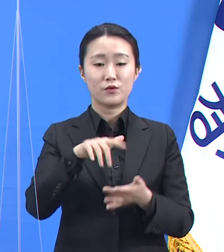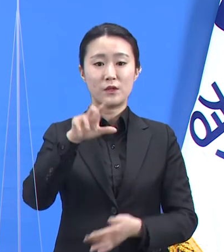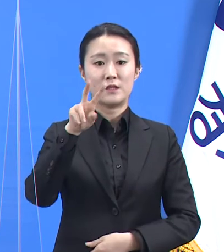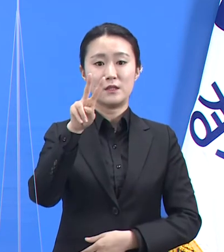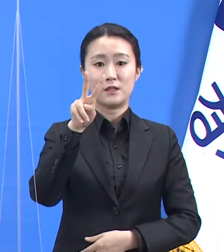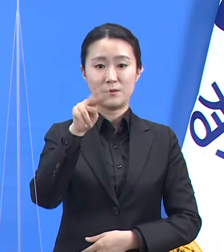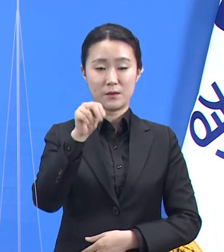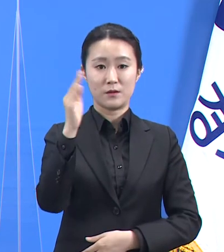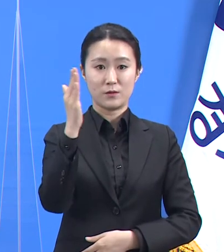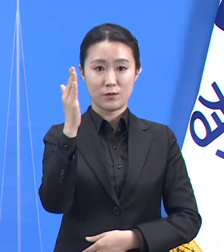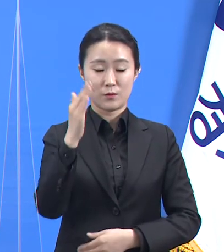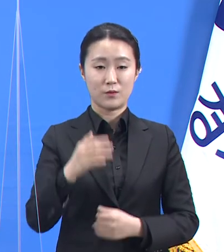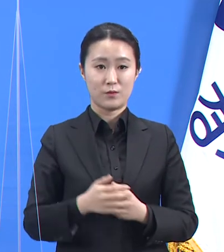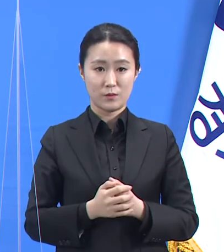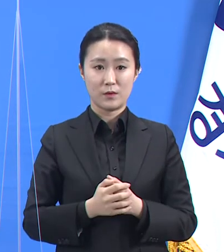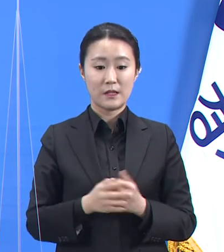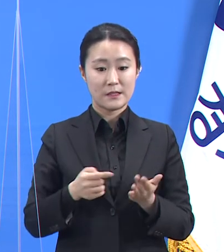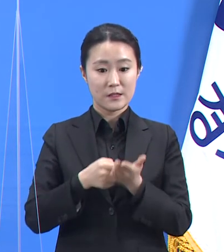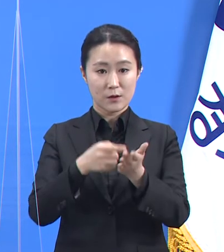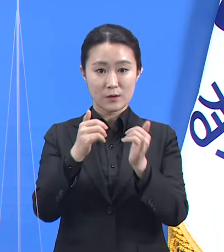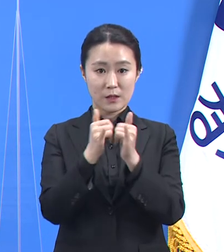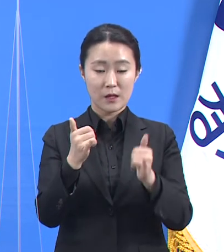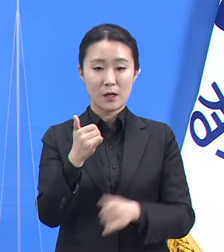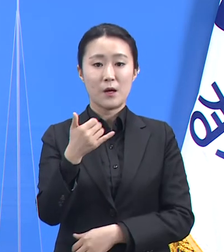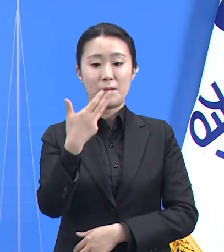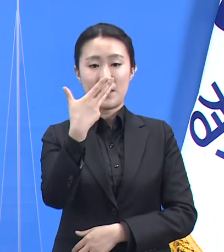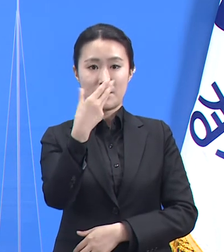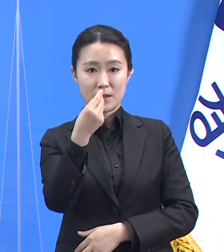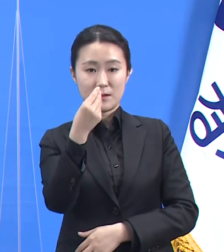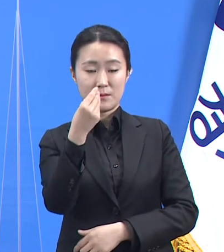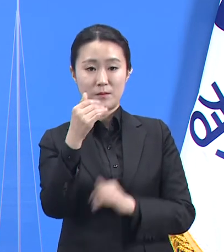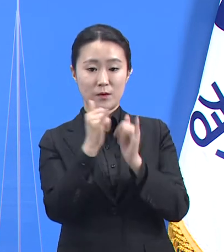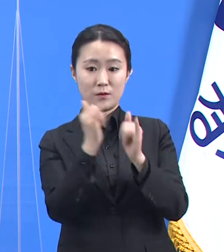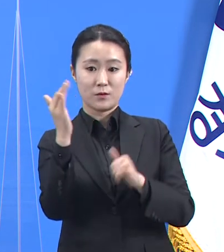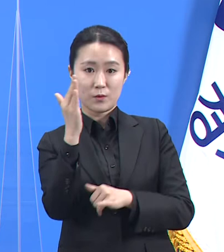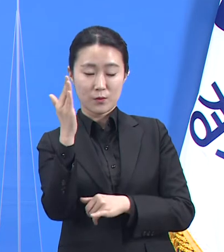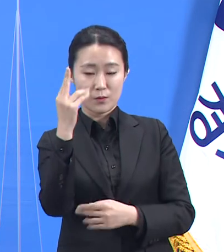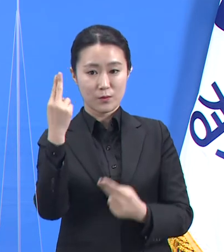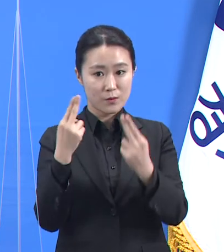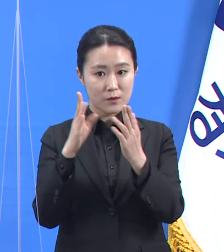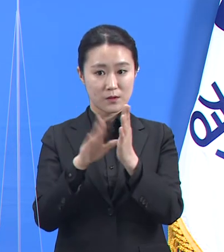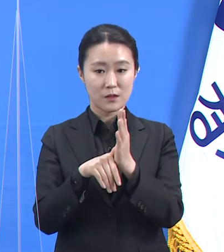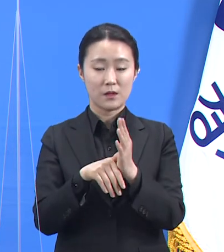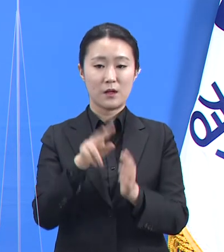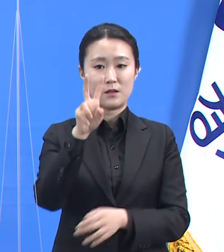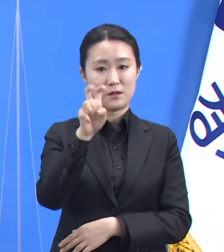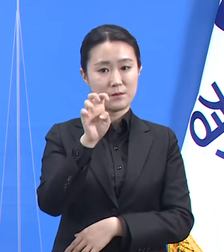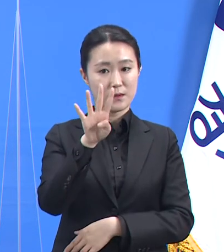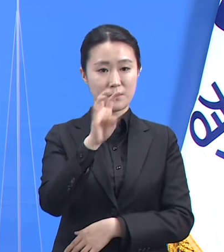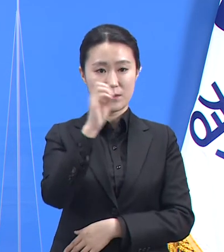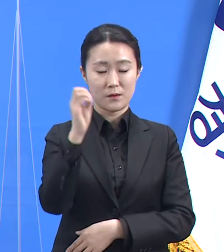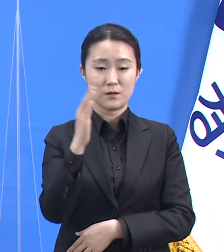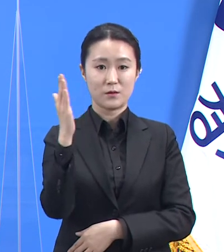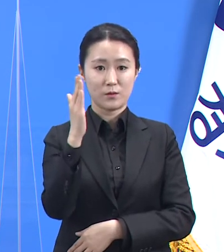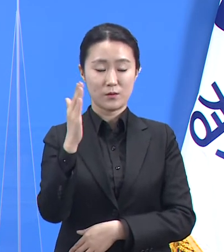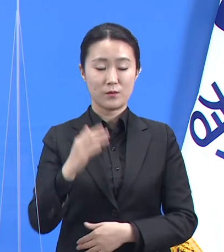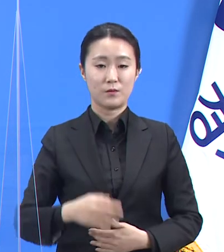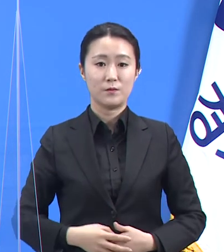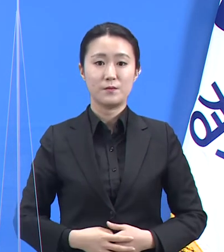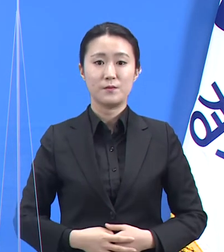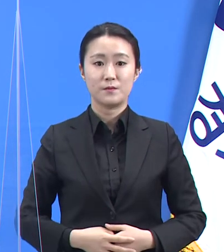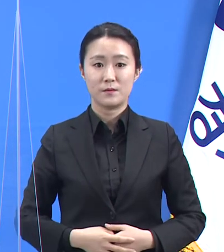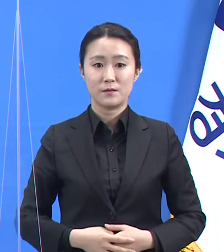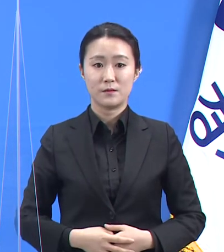동의자 8만 3,970명 대비 24.3%입니다. 세부적으로는